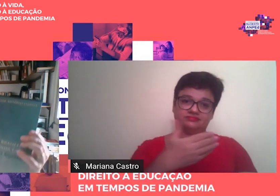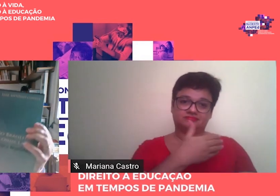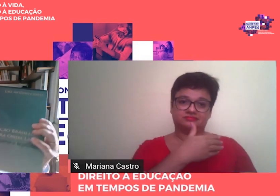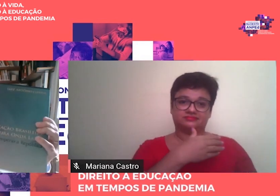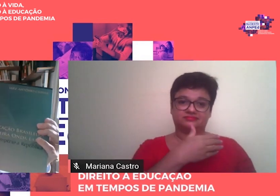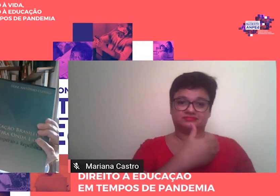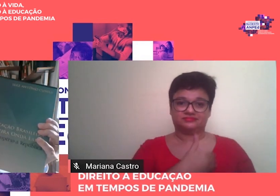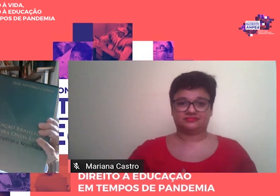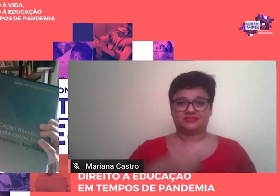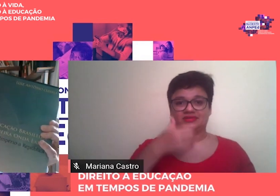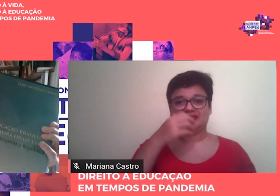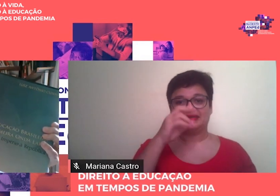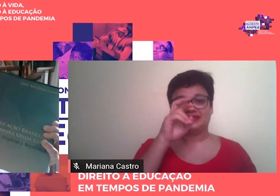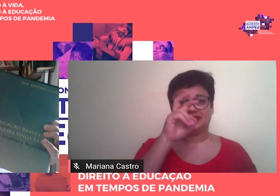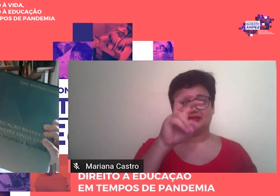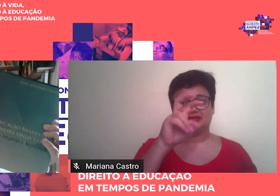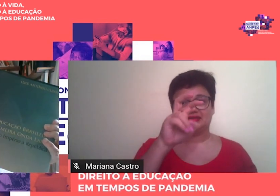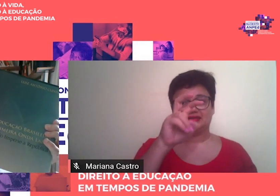páginas.